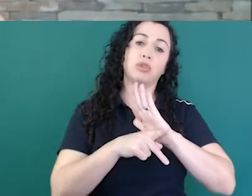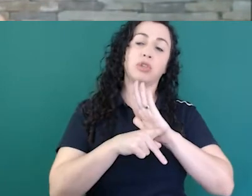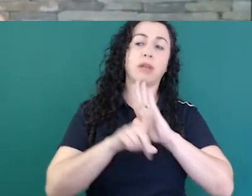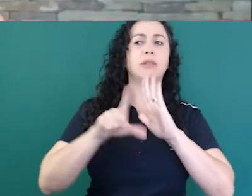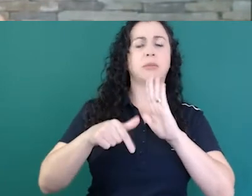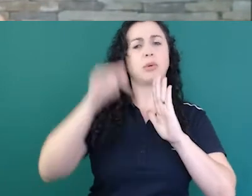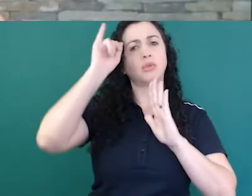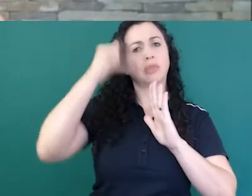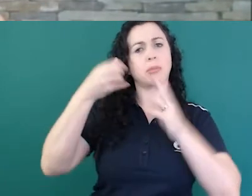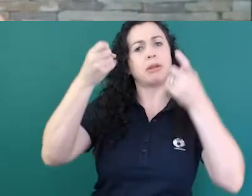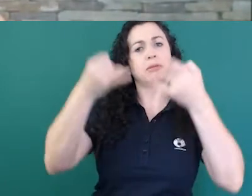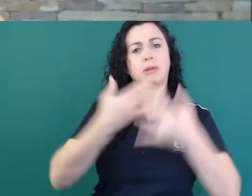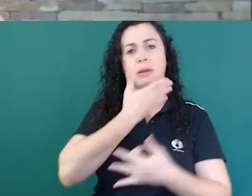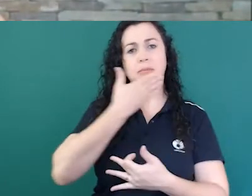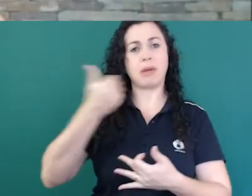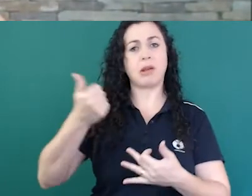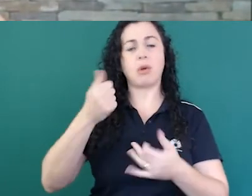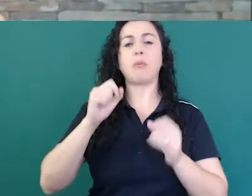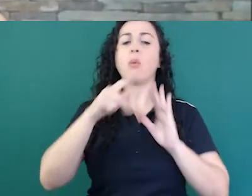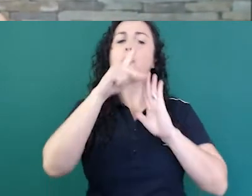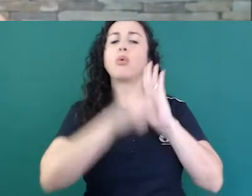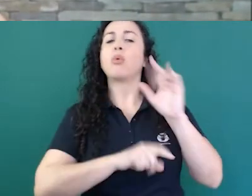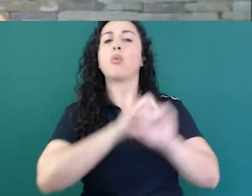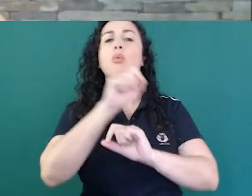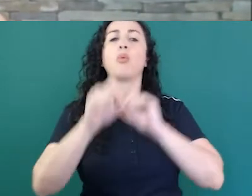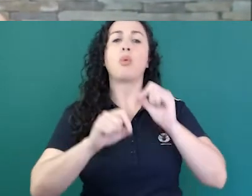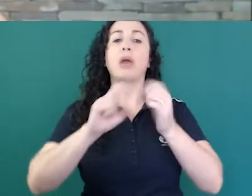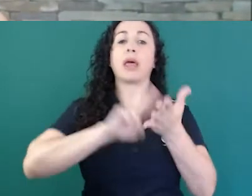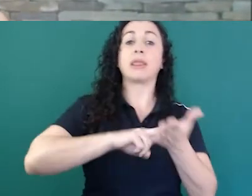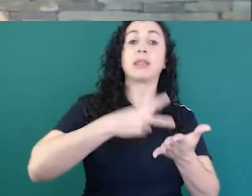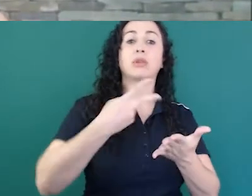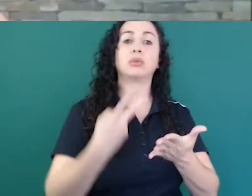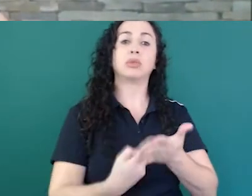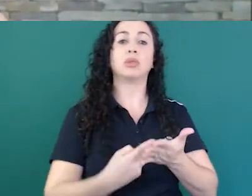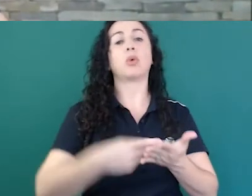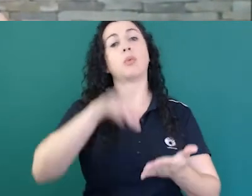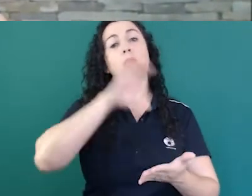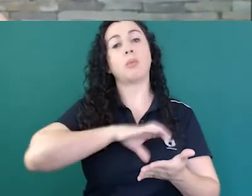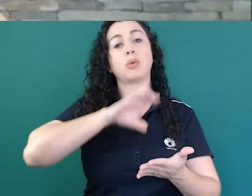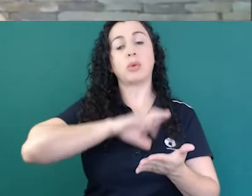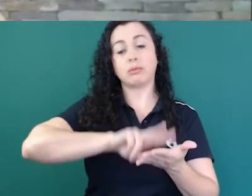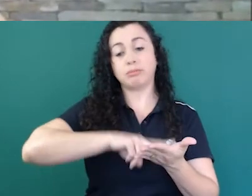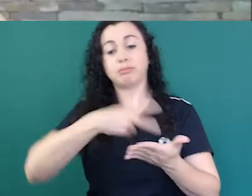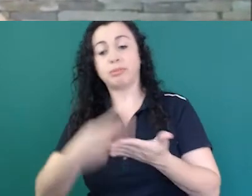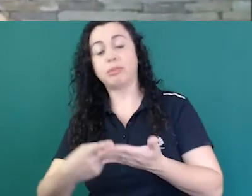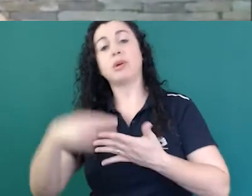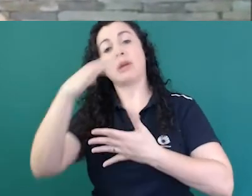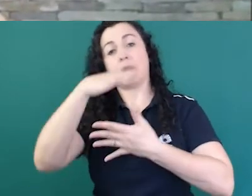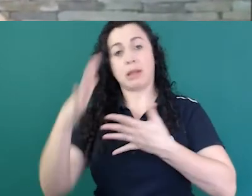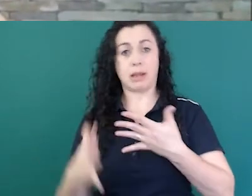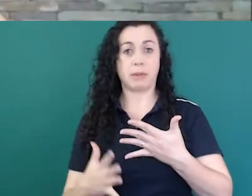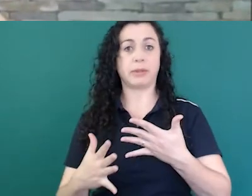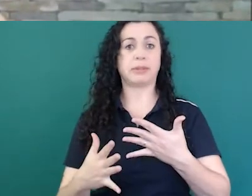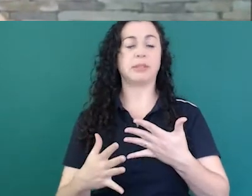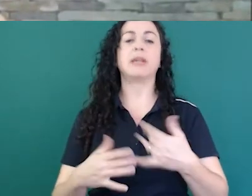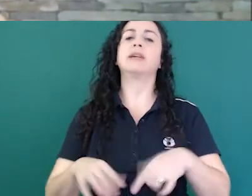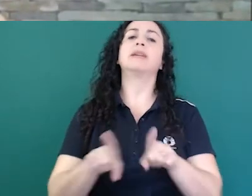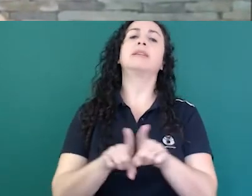vai falar, né, tradução de Libras, de português para Libras, e também penso